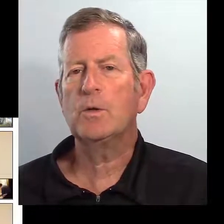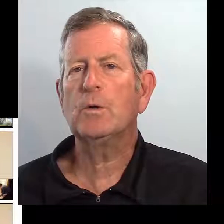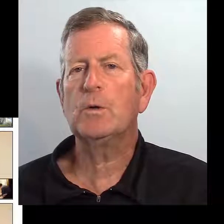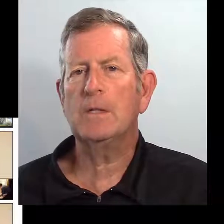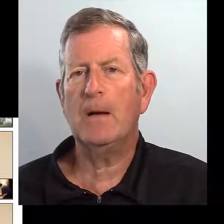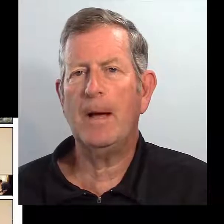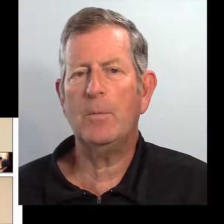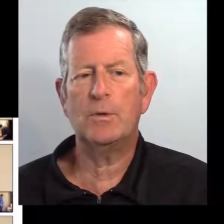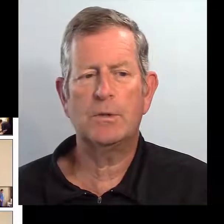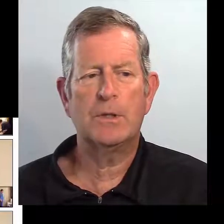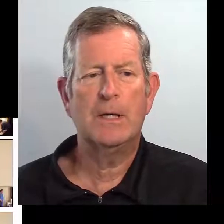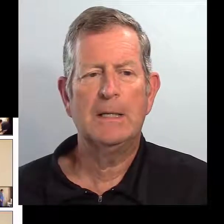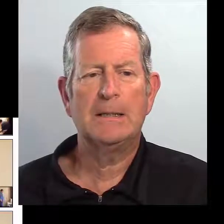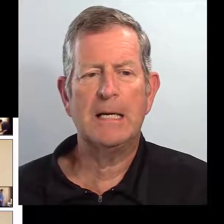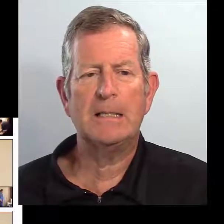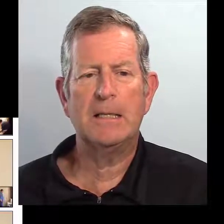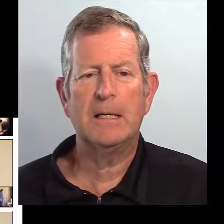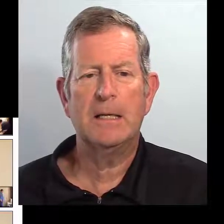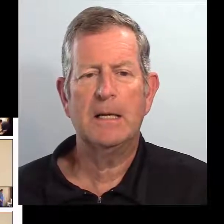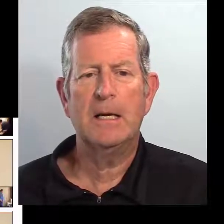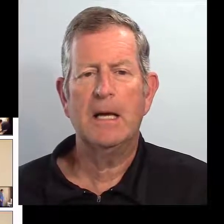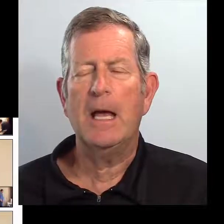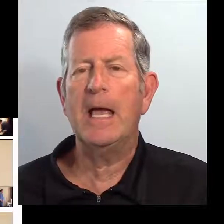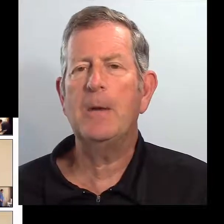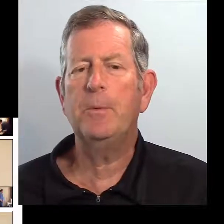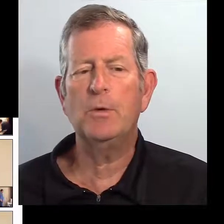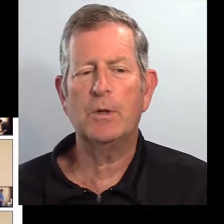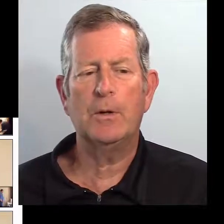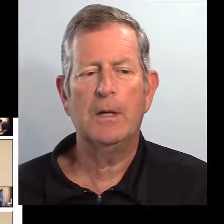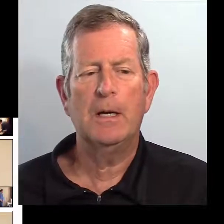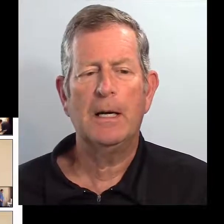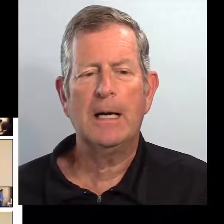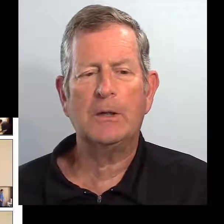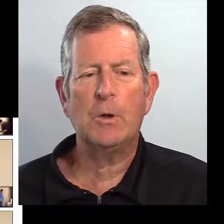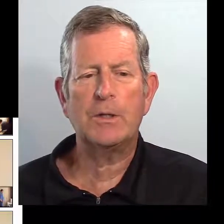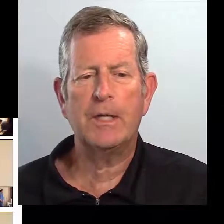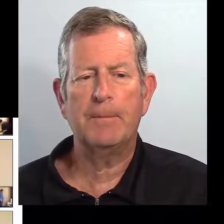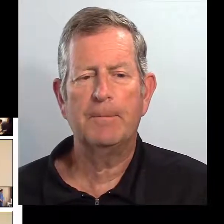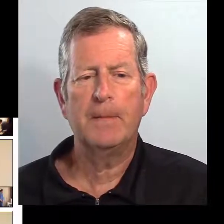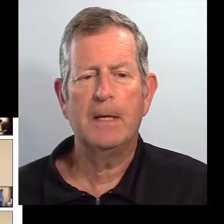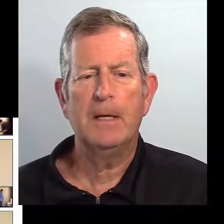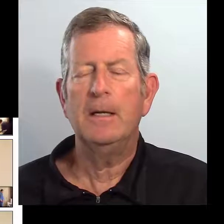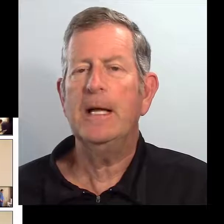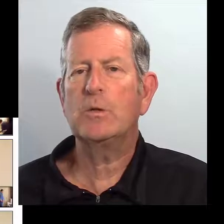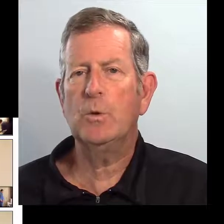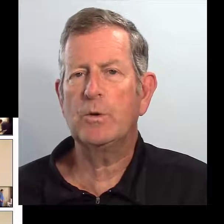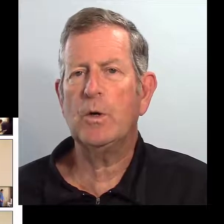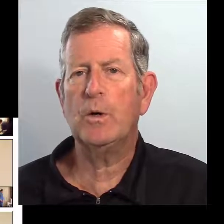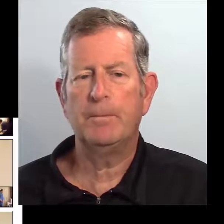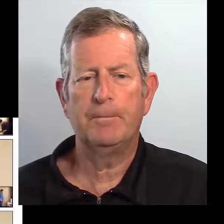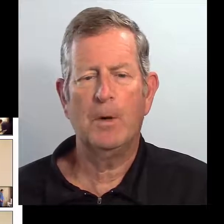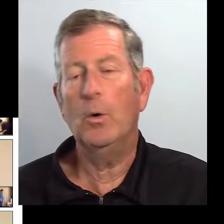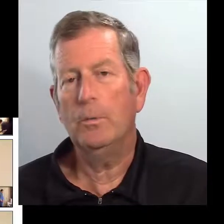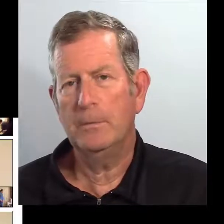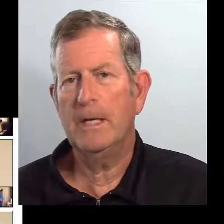Nosotros lavamos. 13. Ella puso. 14. Les gustó o les